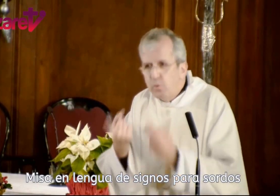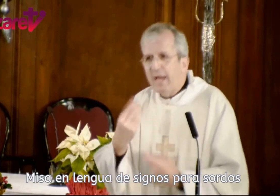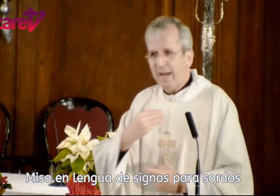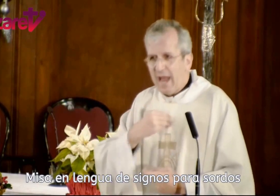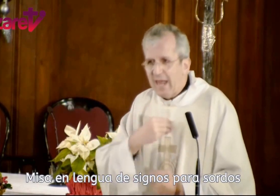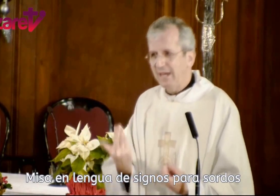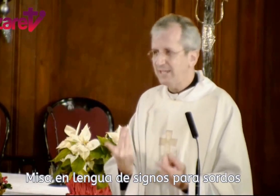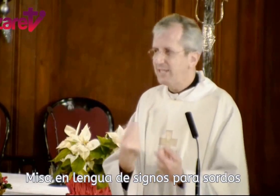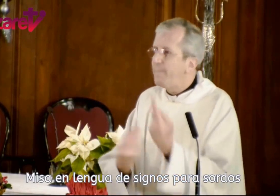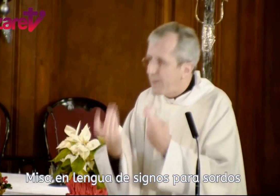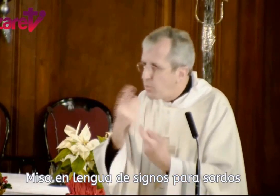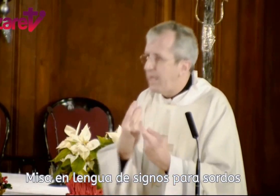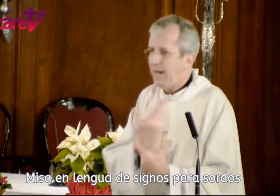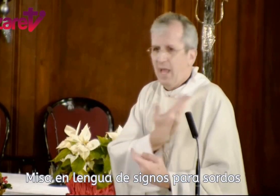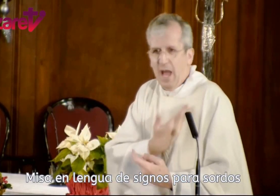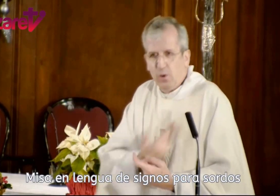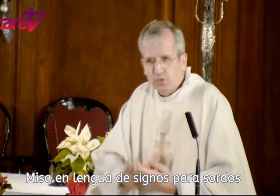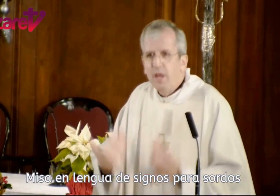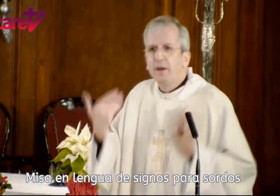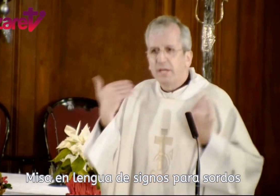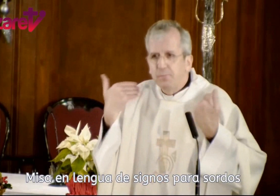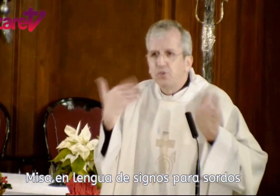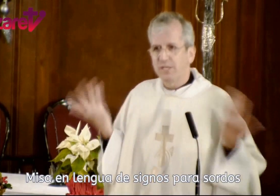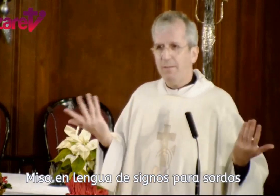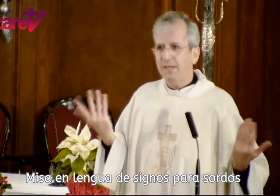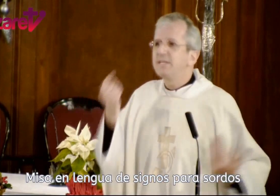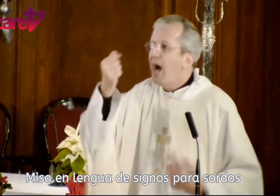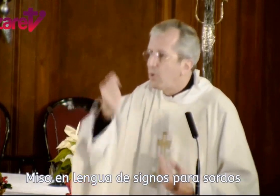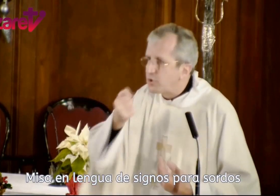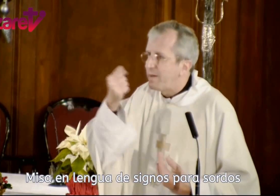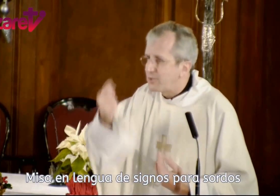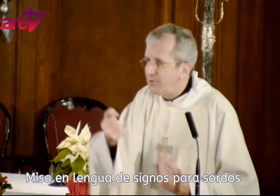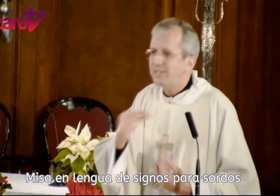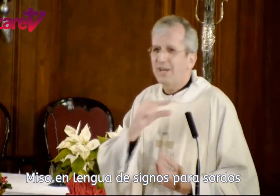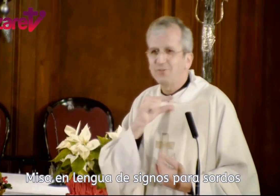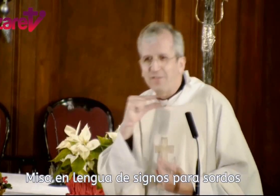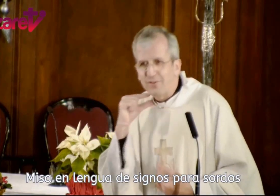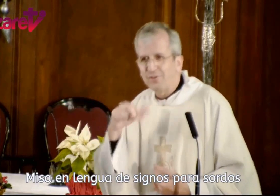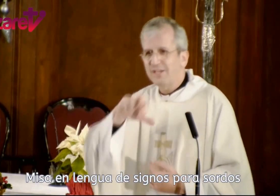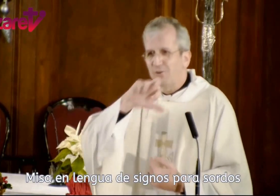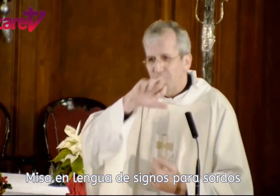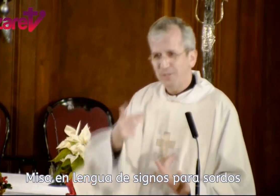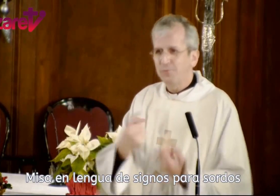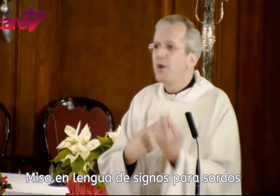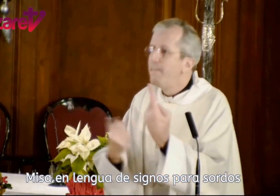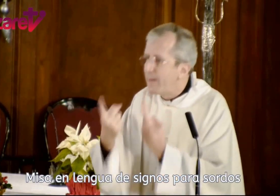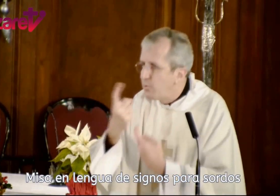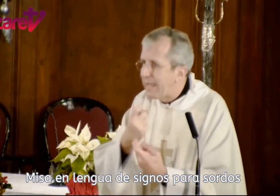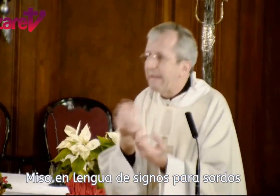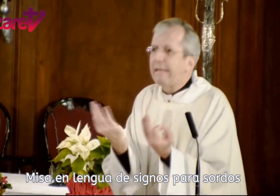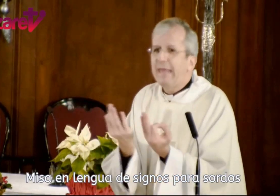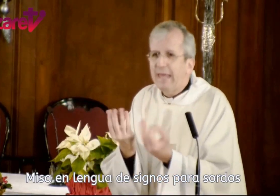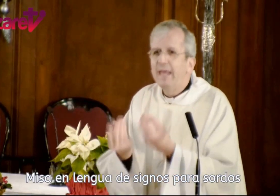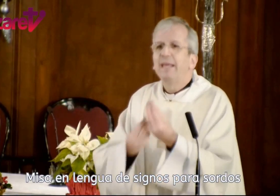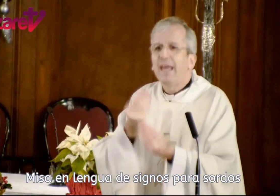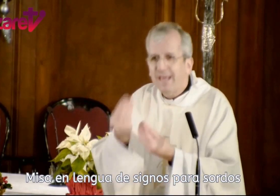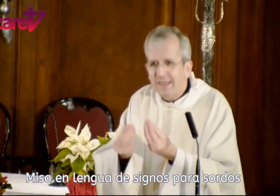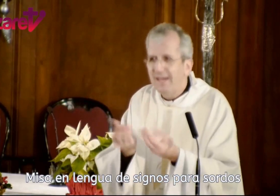preguntar a la iglesia, preguntar a los responsables, a los pastores, a los sacerdotes, a los obispos, preguntar, ¿qué? ¿qué hay que hacer?